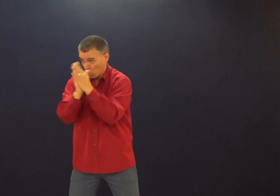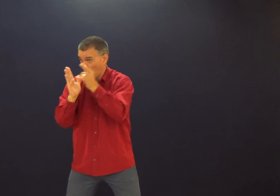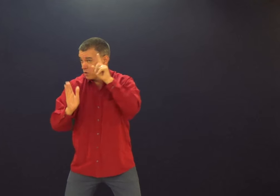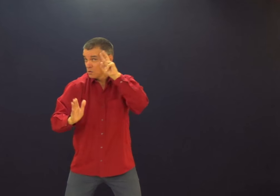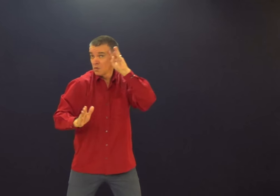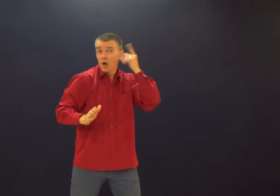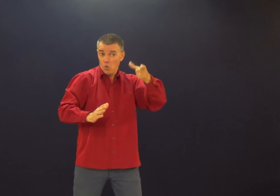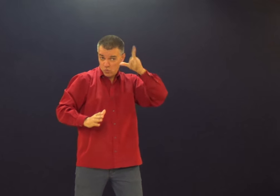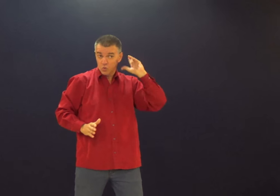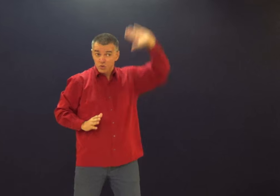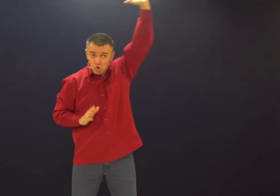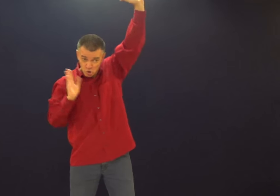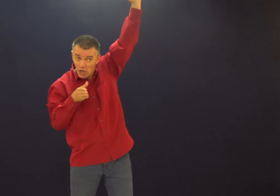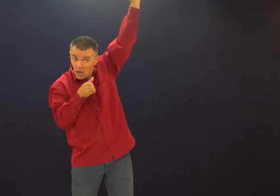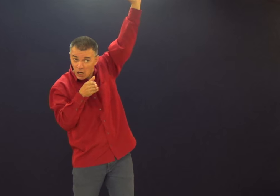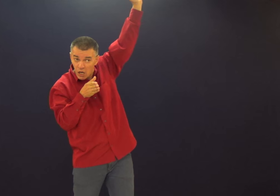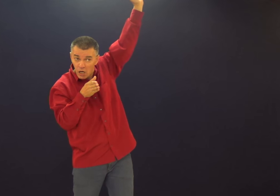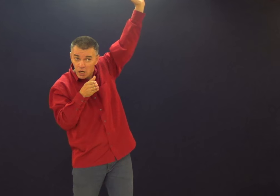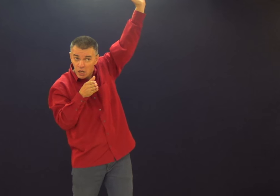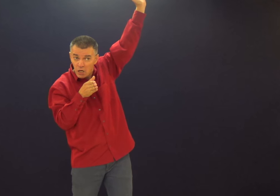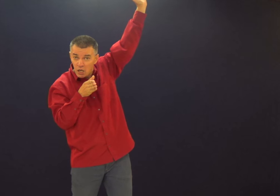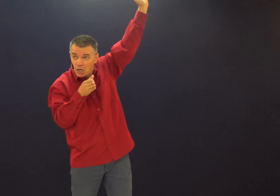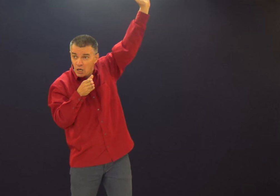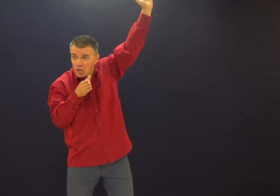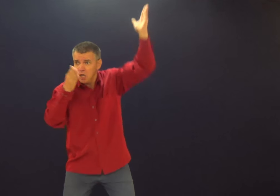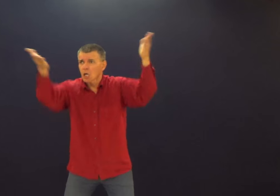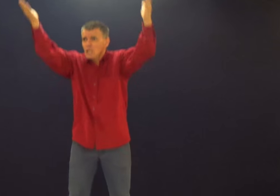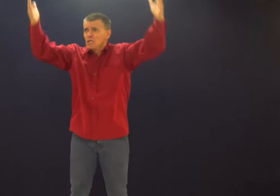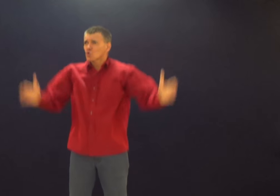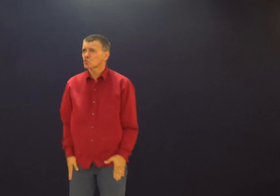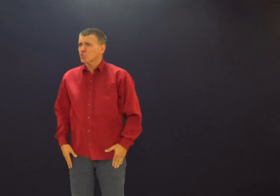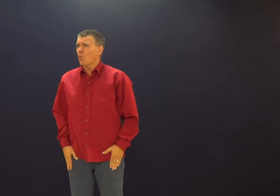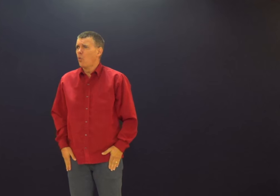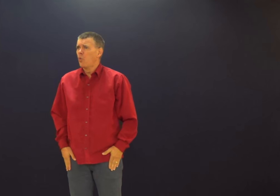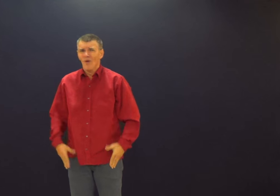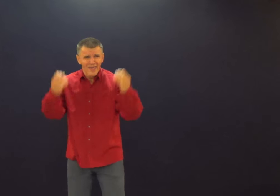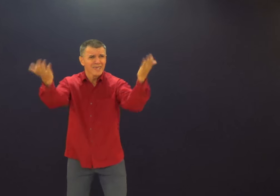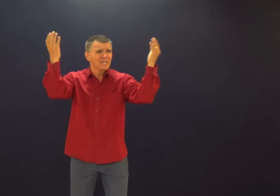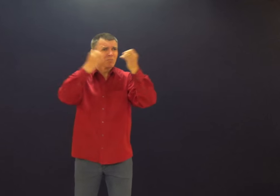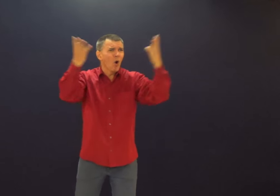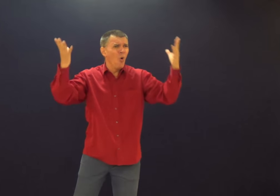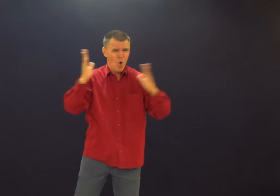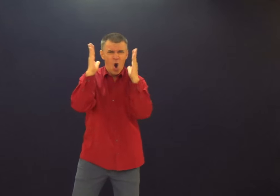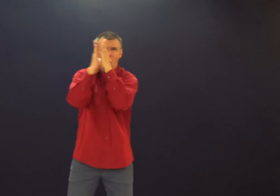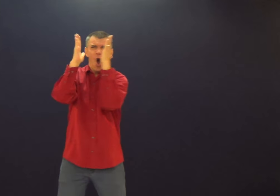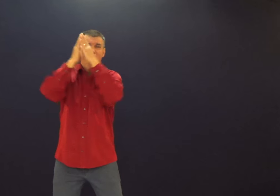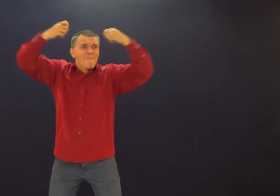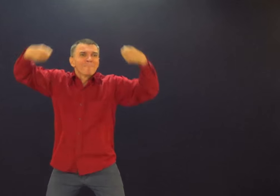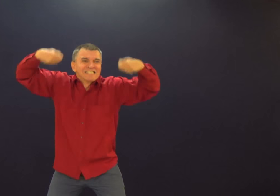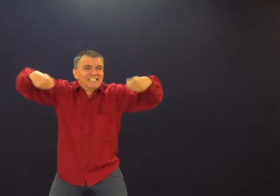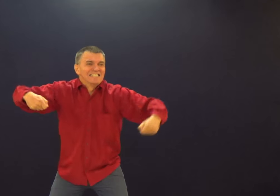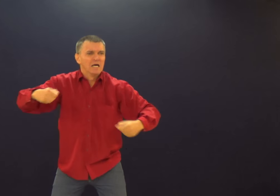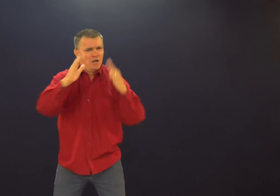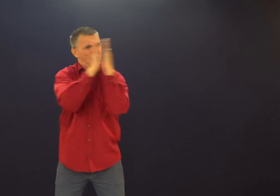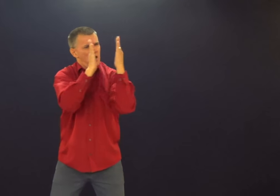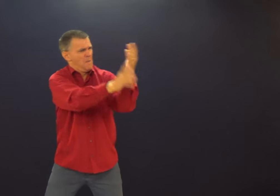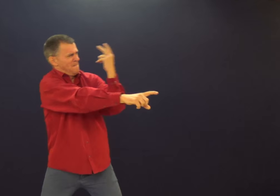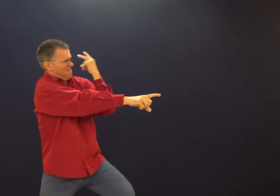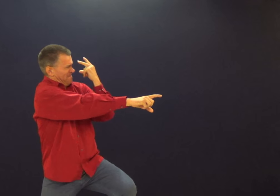Você tem orado essa semana, ontem, desde ontem? Então, gente, continua assim, é bom. Ora, ora porque